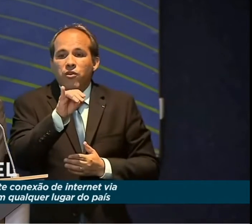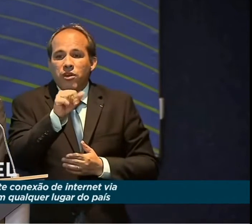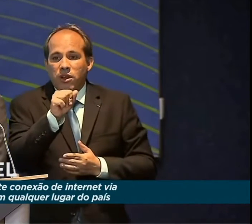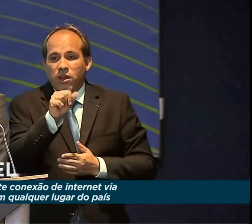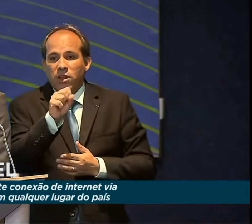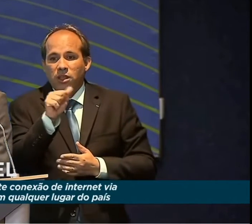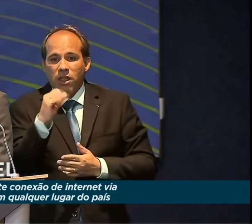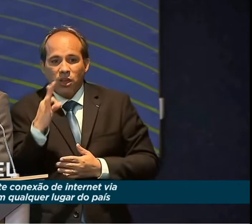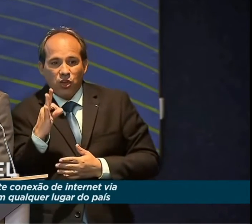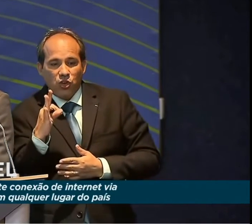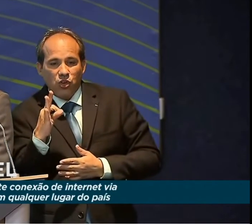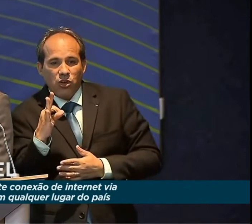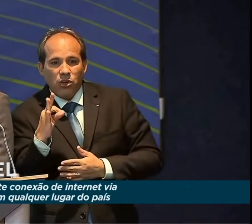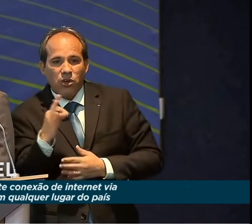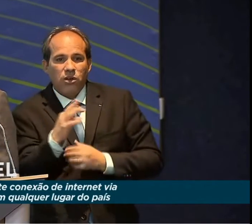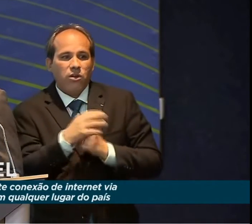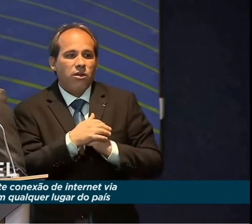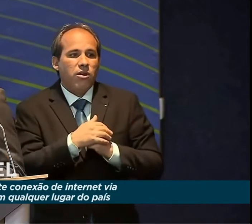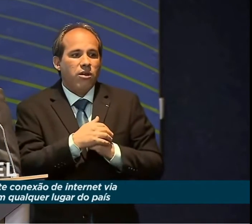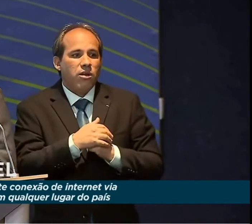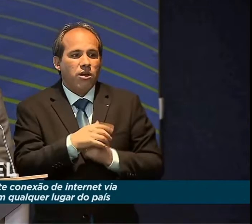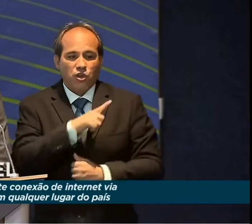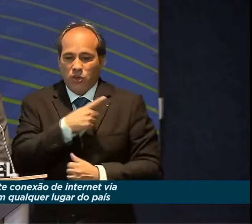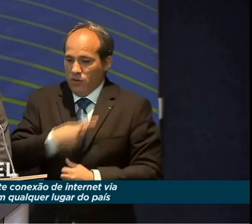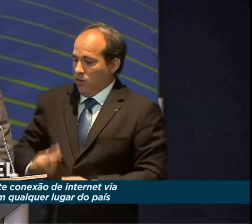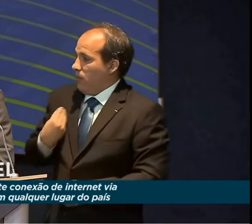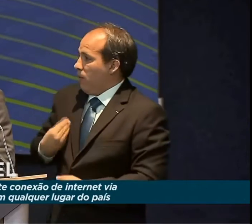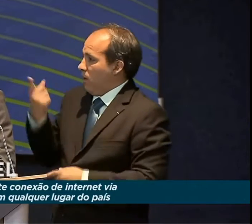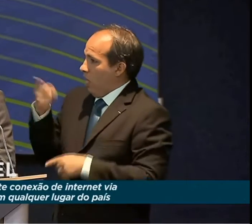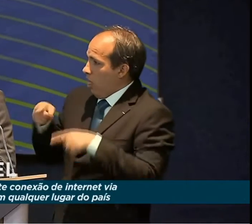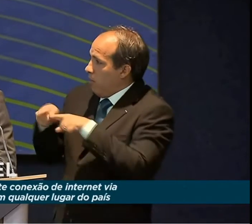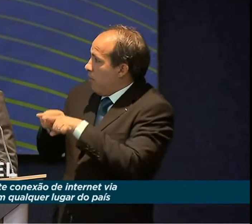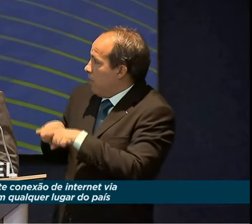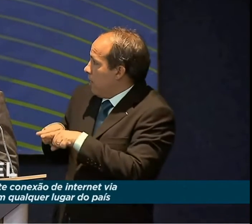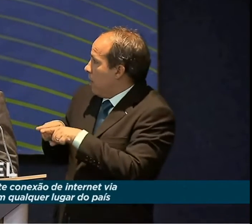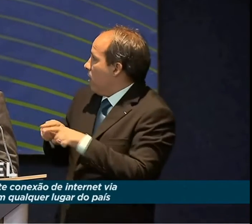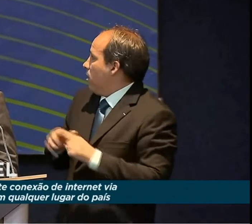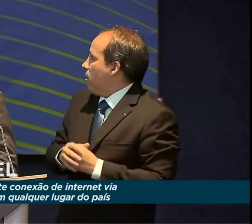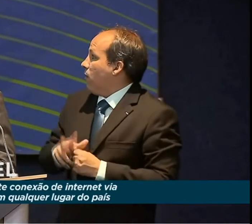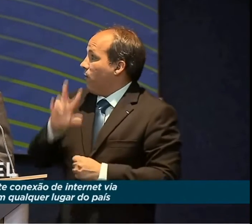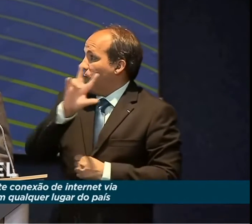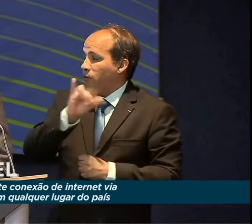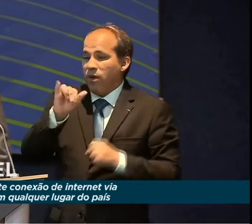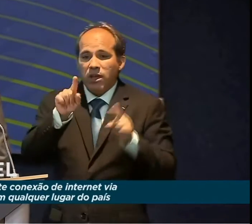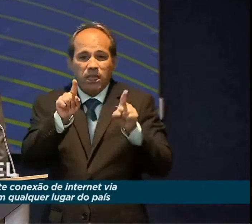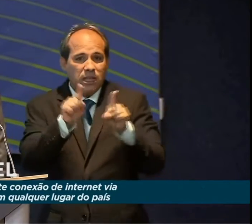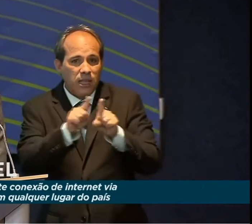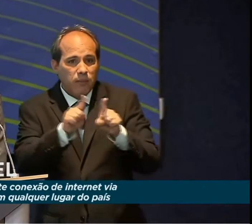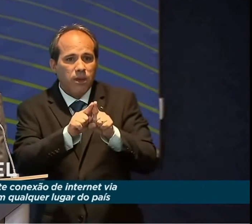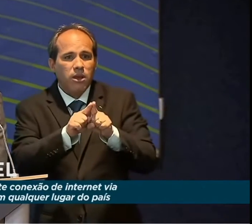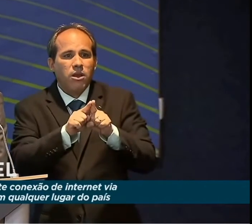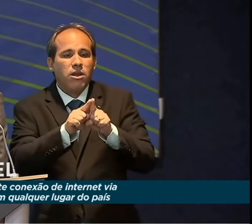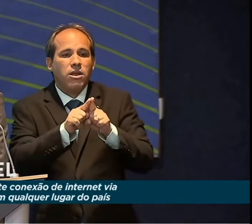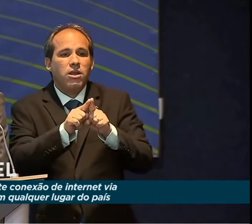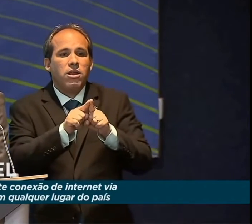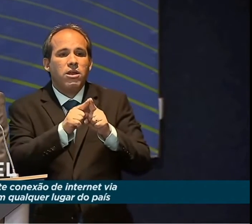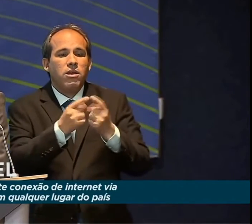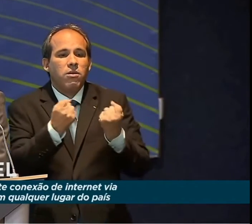parceira, está aqui o presidente da ViaSat, essa tecnologia também será levada para os transportes